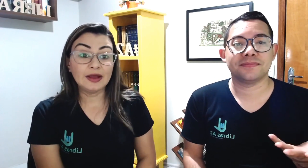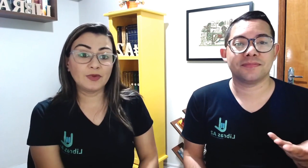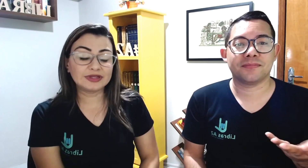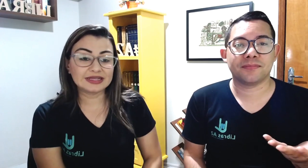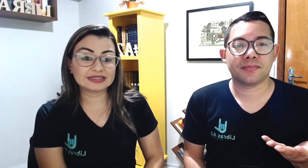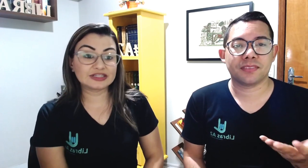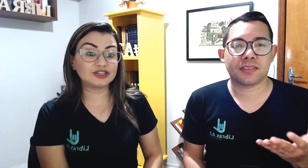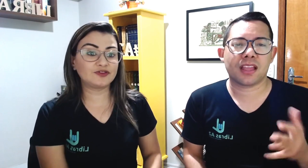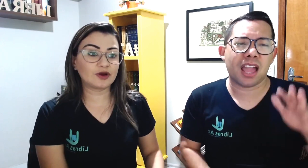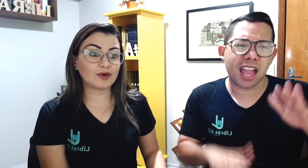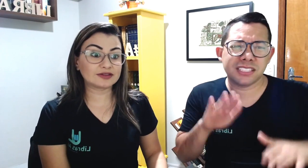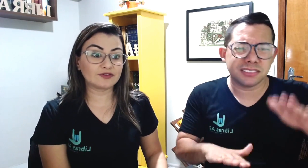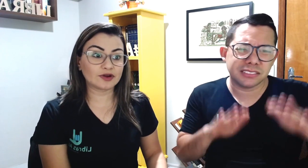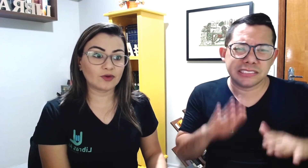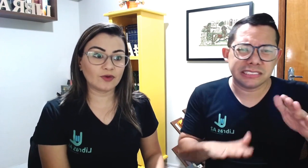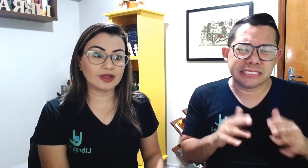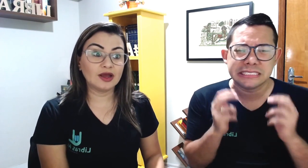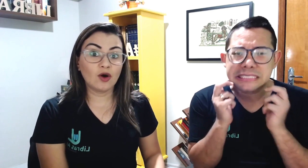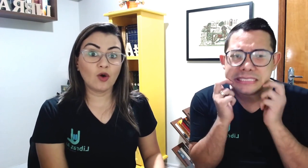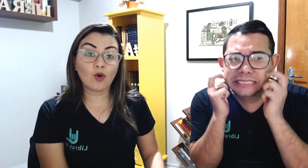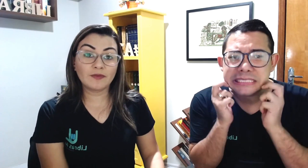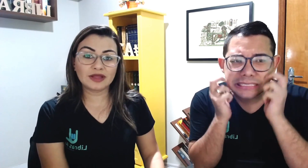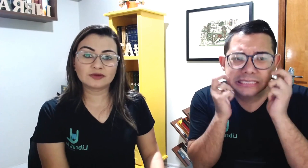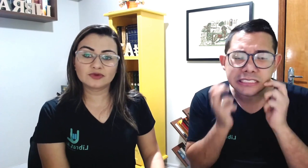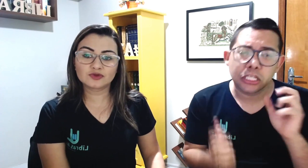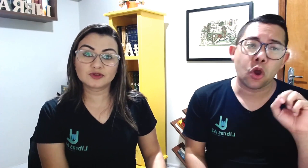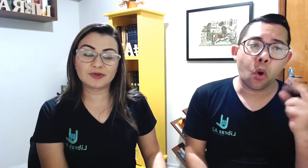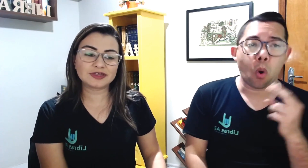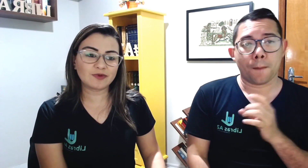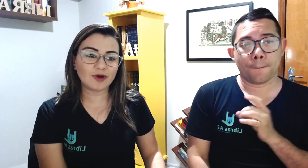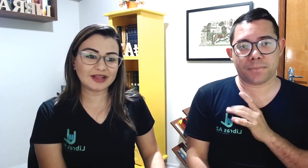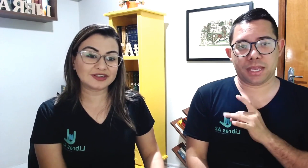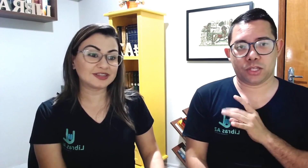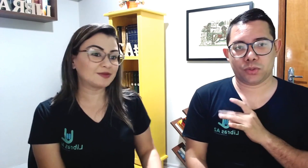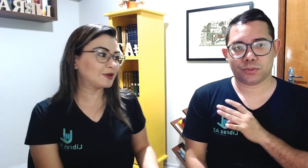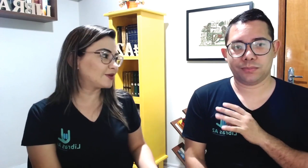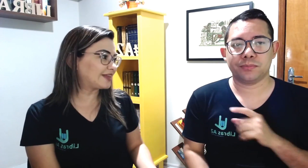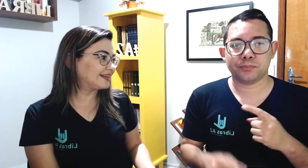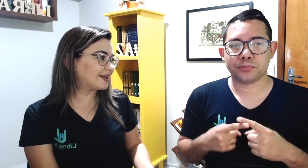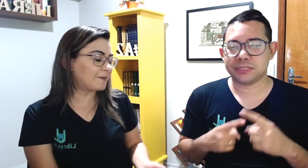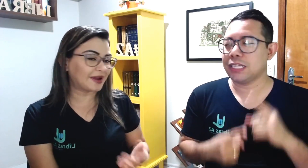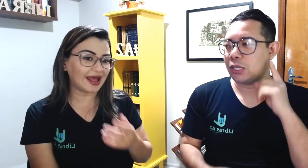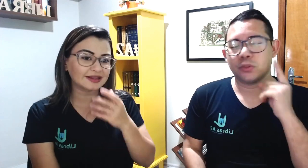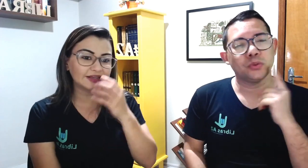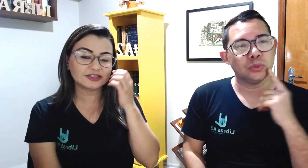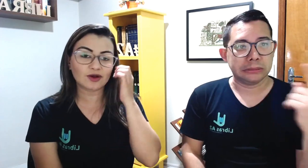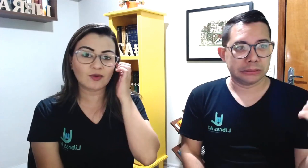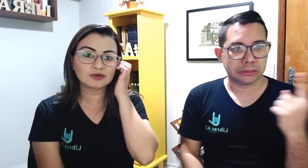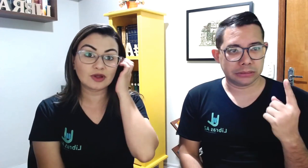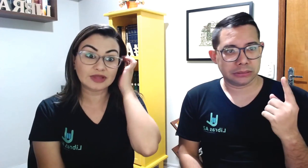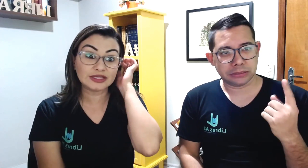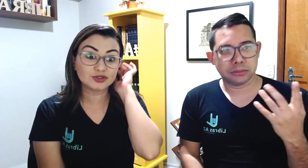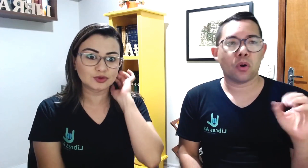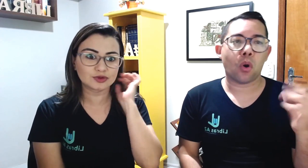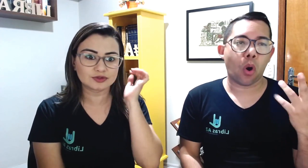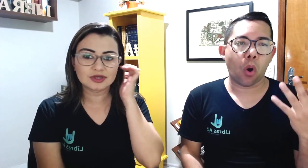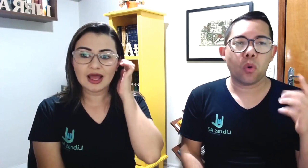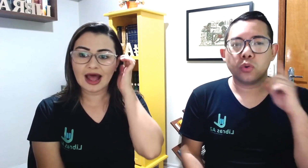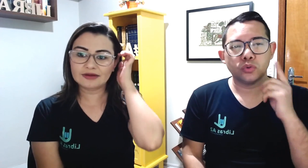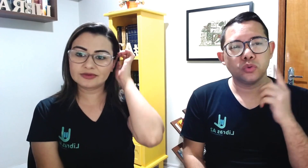Muitas das vezes a gente fica com essa vergonha ou com medo dos surdos, principalmente. Às vezes a pessoa até interpreta, né, quando não tem surdo. Ah, não